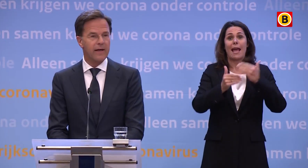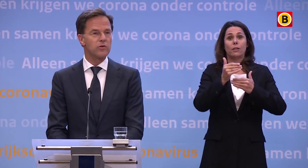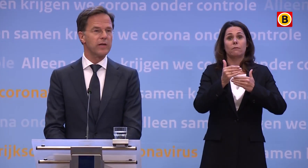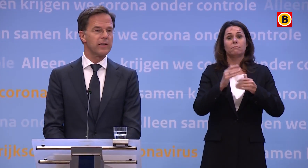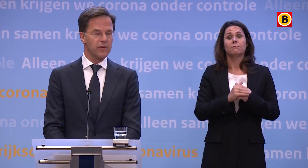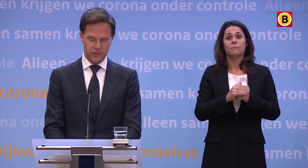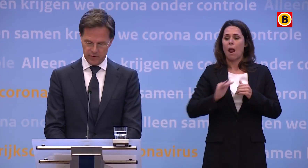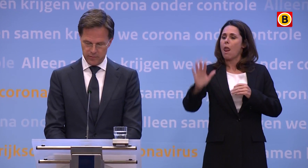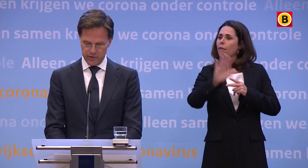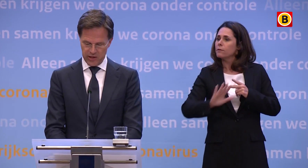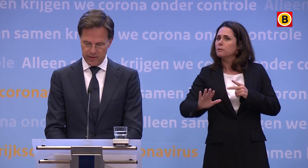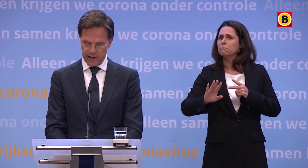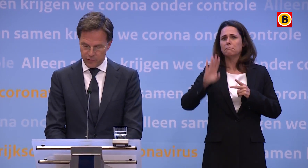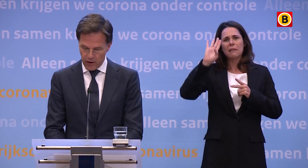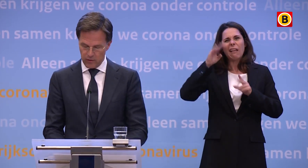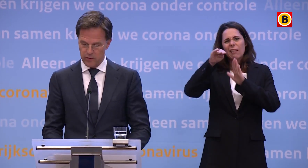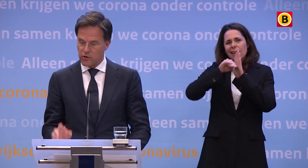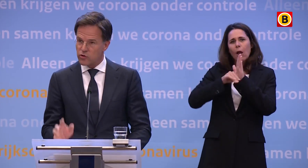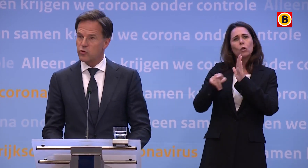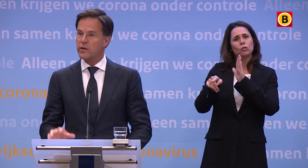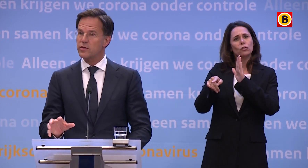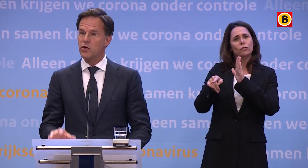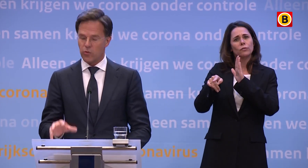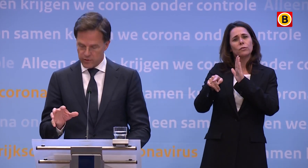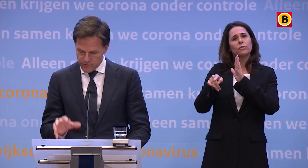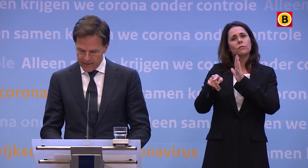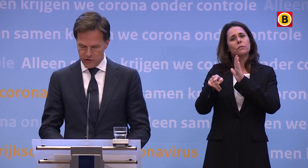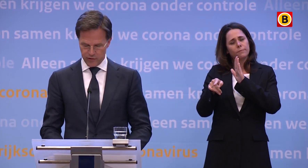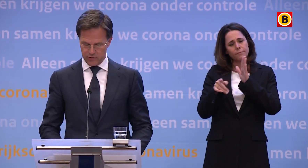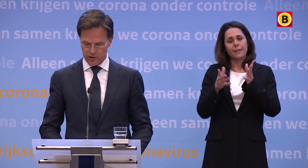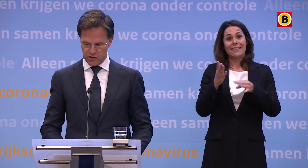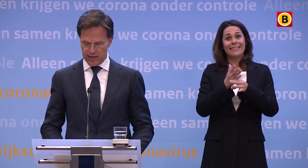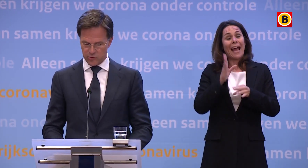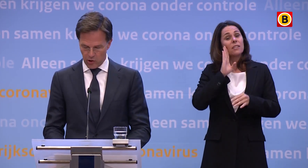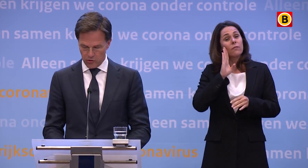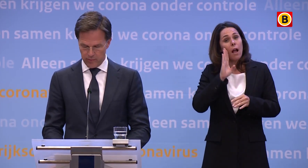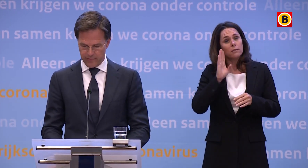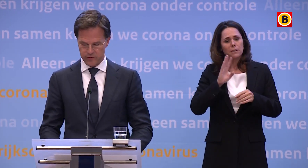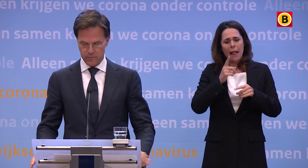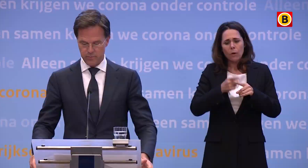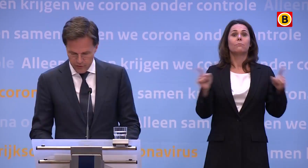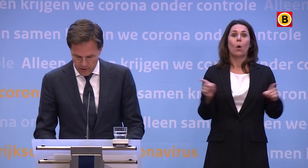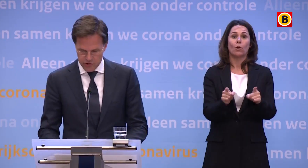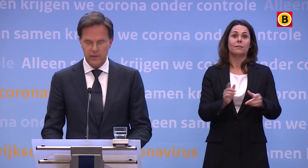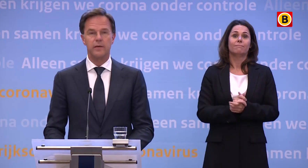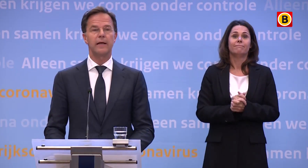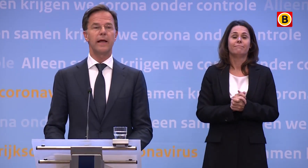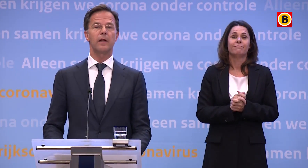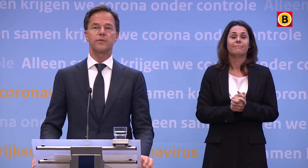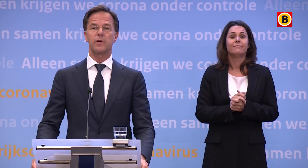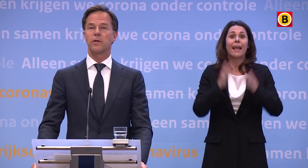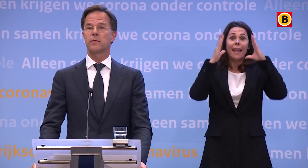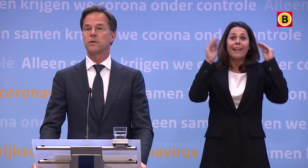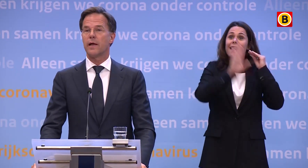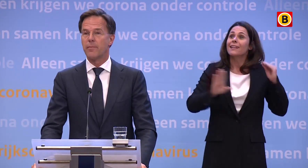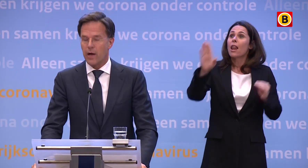Ken de regels in het land van bestemming en vooral zorg dat je ook tijdens je vakantie steeds op de hoogte blijft. Een vakantie in